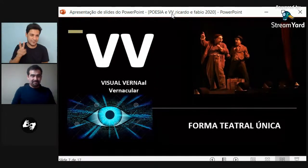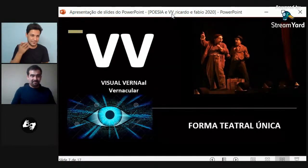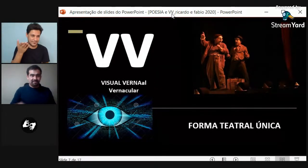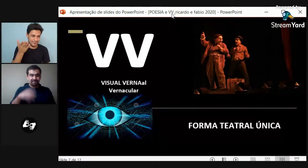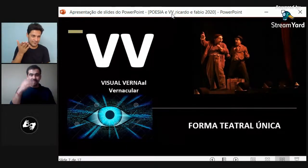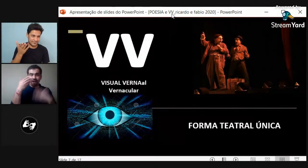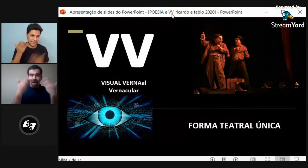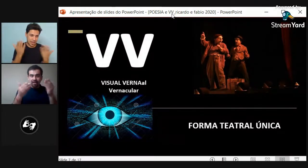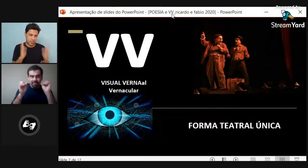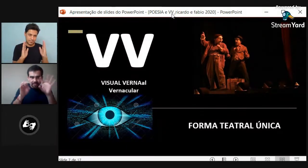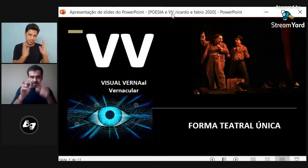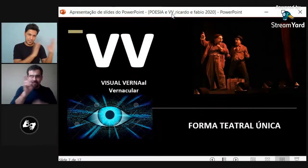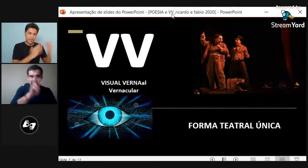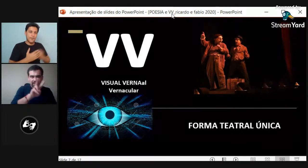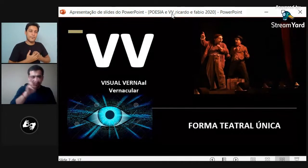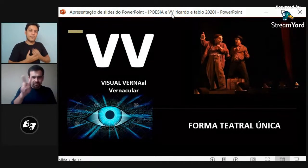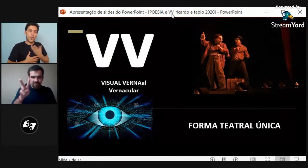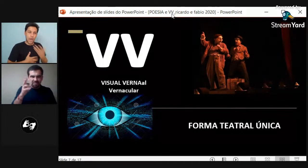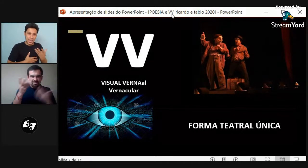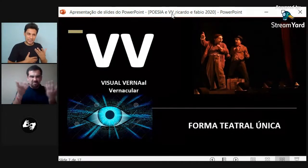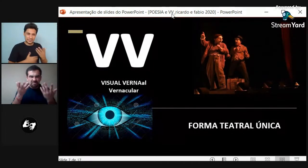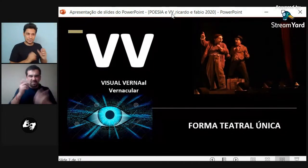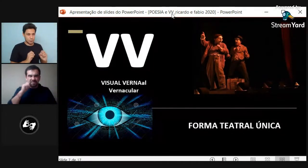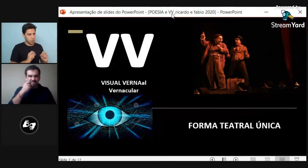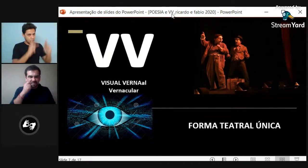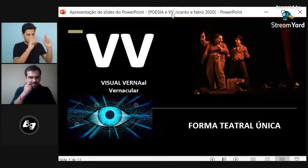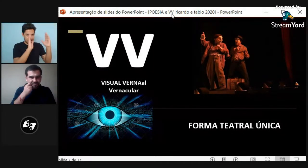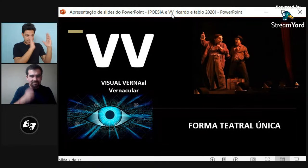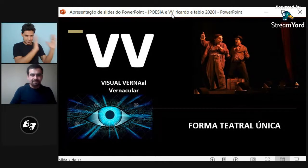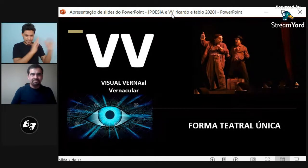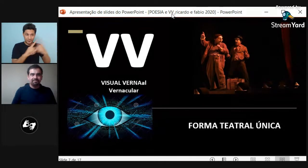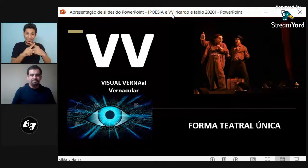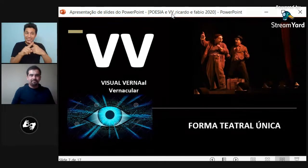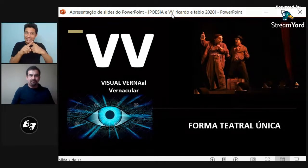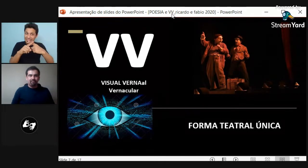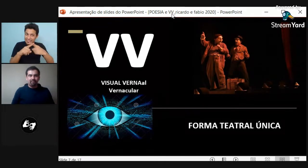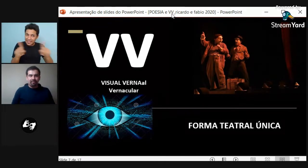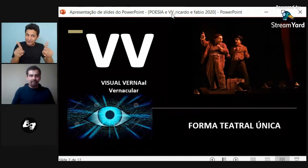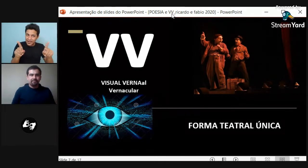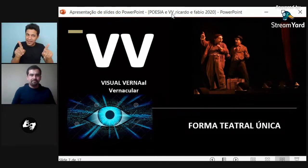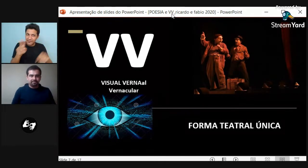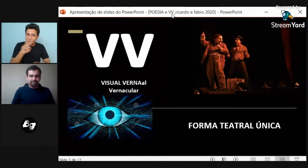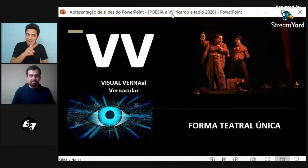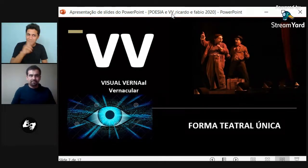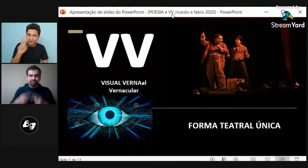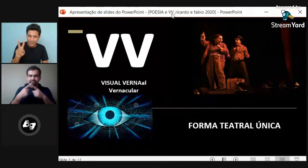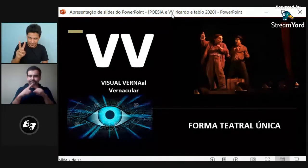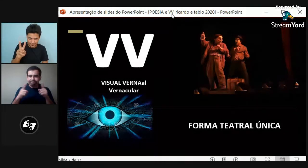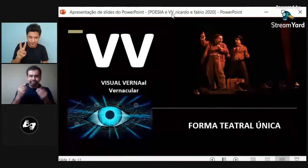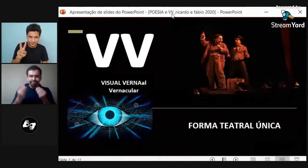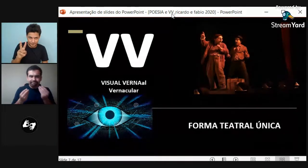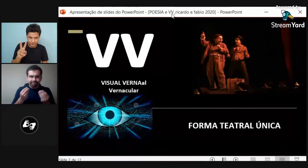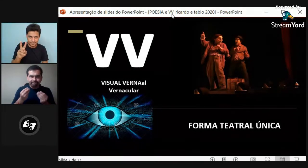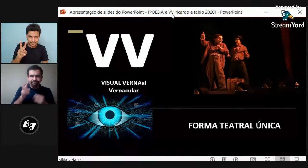Bueno, esto es el vernáculo visual. Que la seña es bebé.